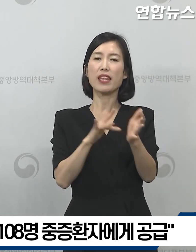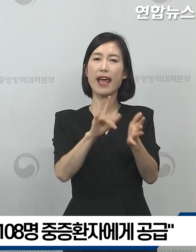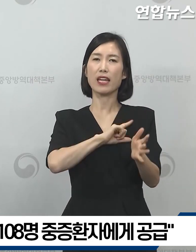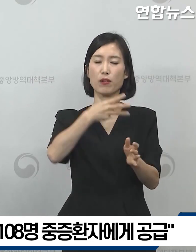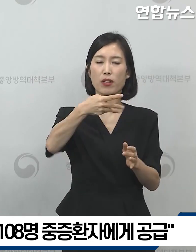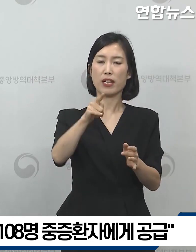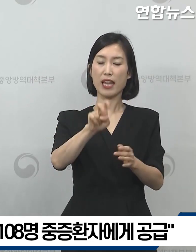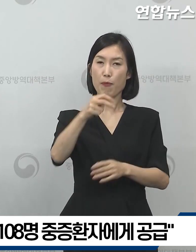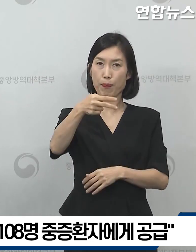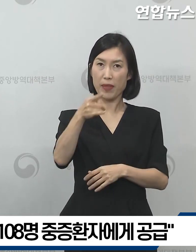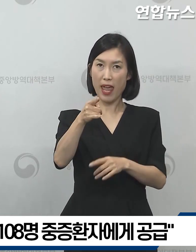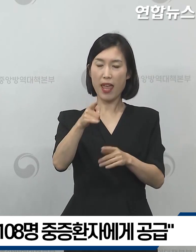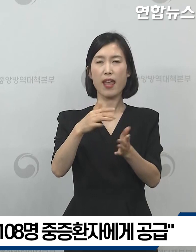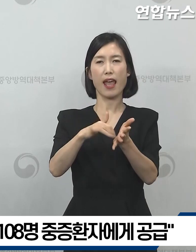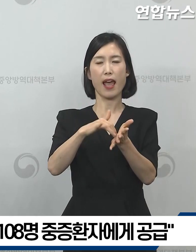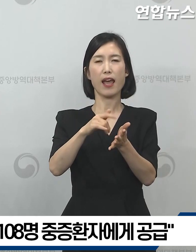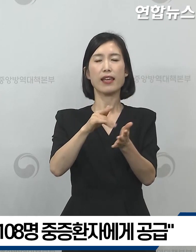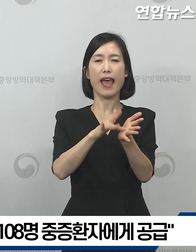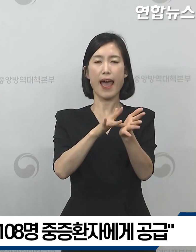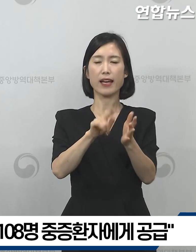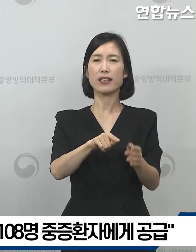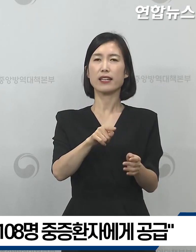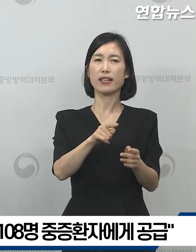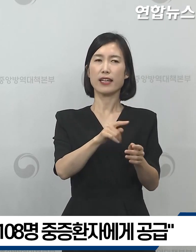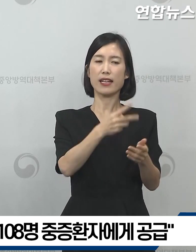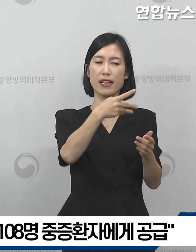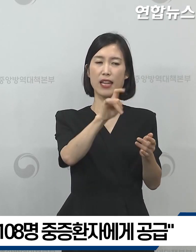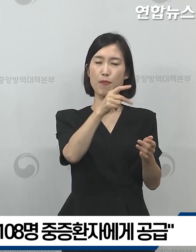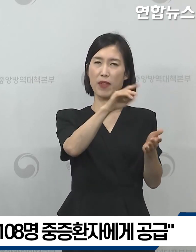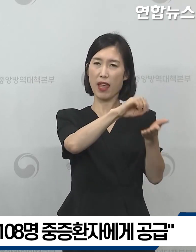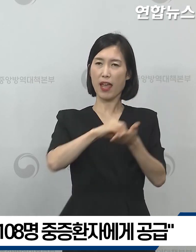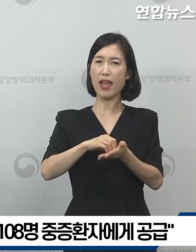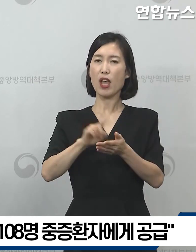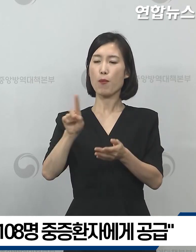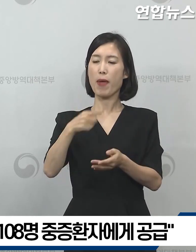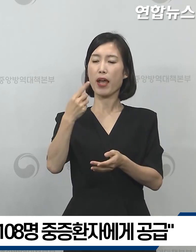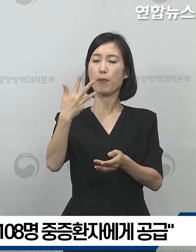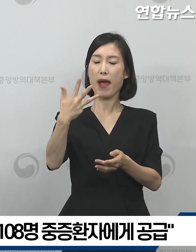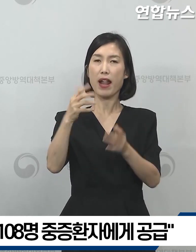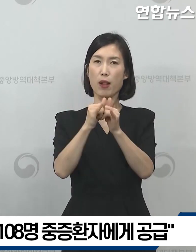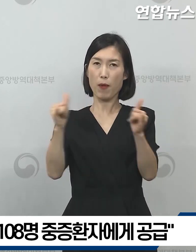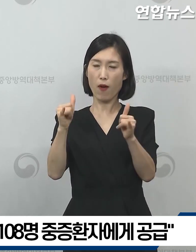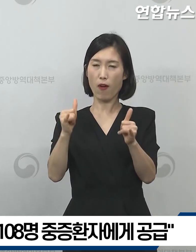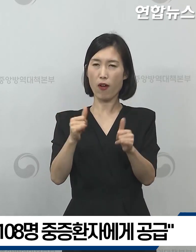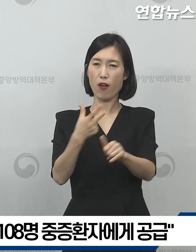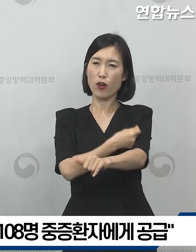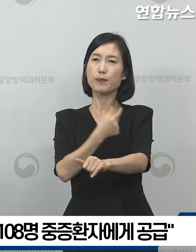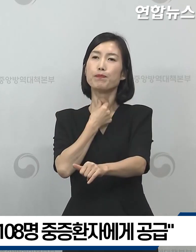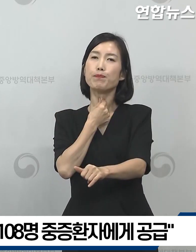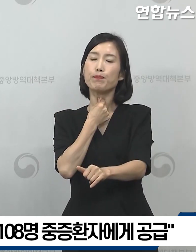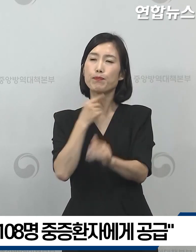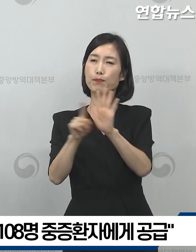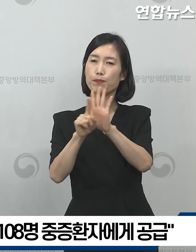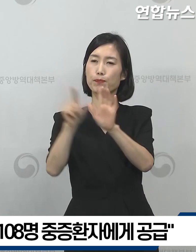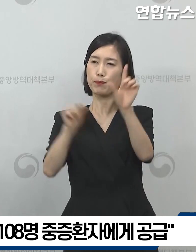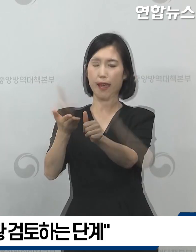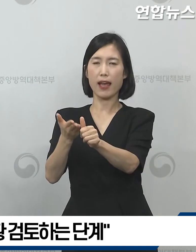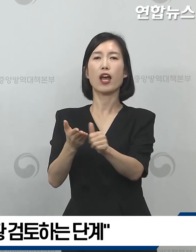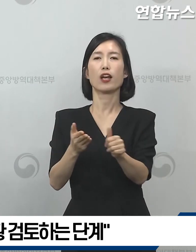경우 총 108명의 중증 환자에 대해서 신청을 받고 공급이 완료된 상황입니다.